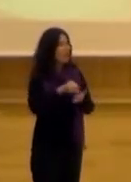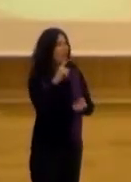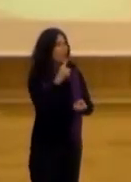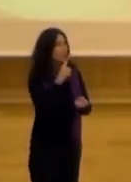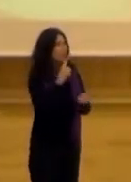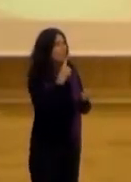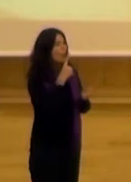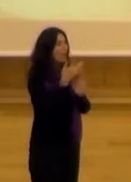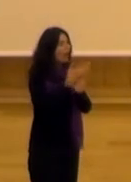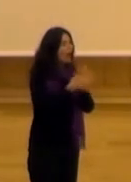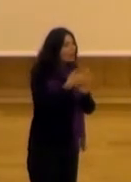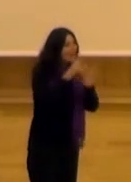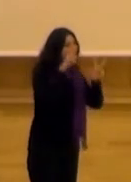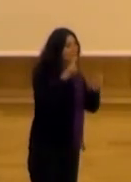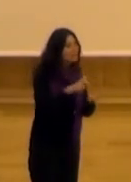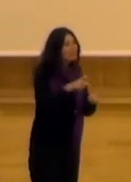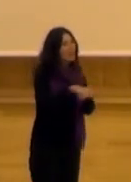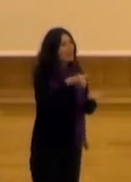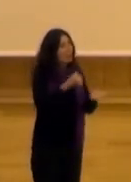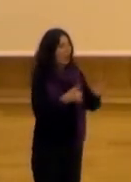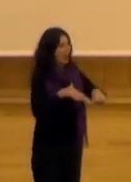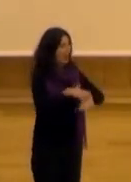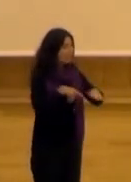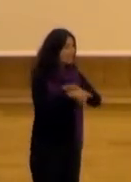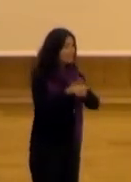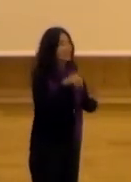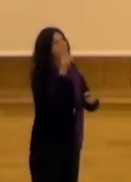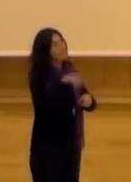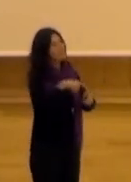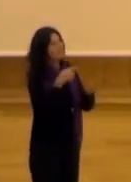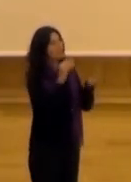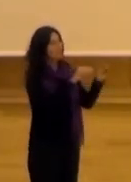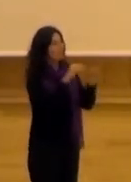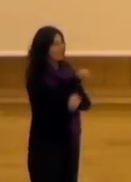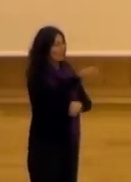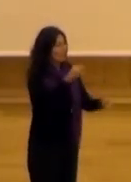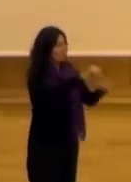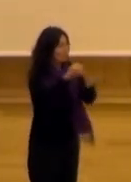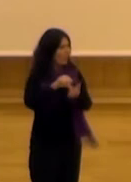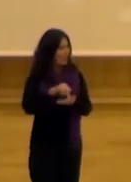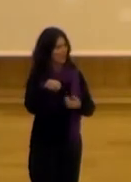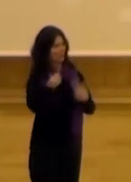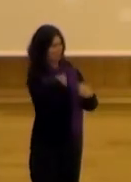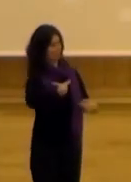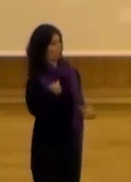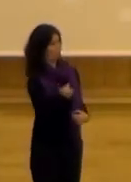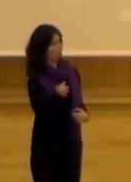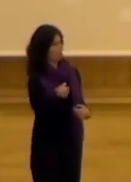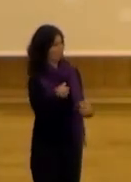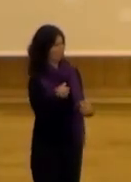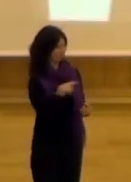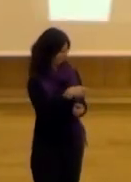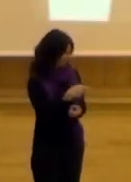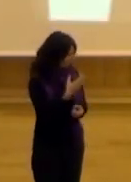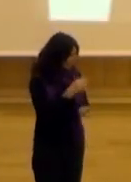el lenguaje administrativo o haciéndole cursos de sensibilización ciudadana a los políticos y a los funcionarios. Nosotros creemos